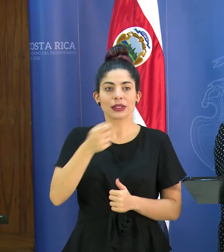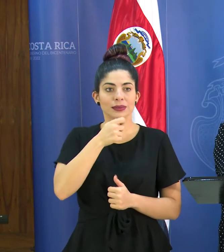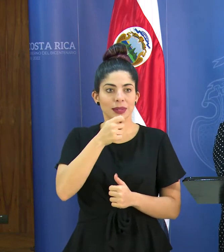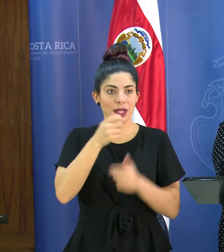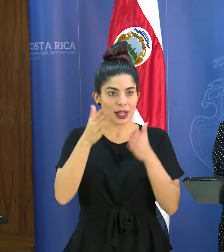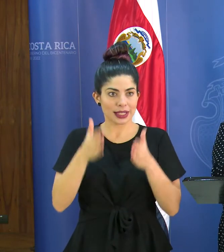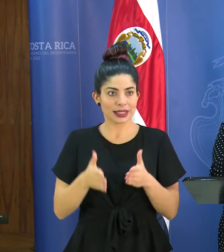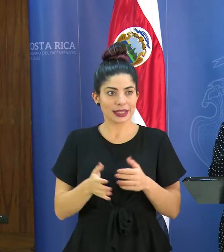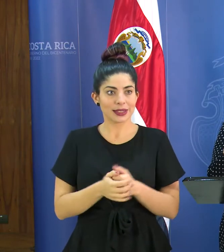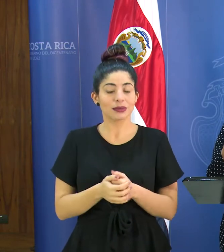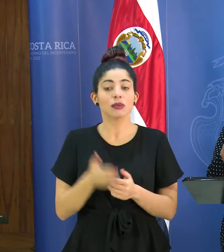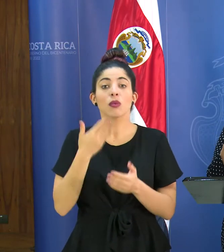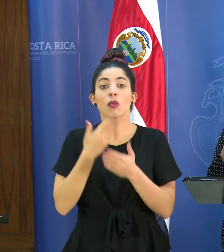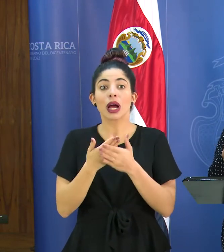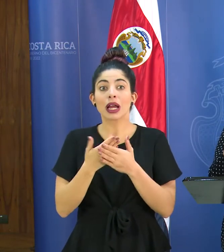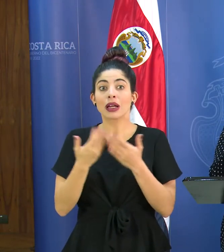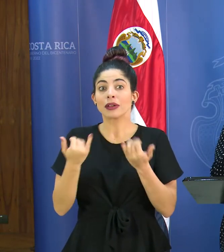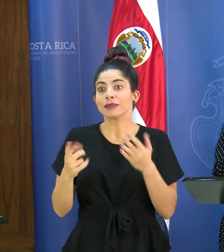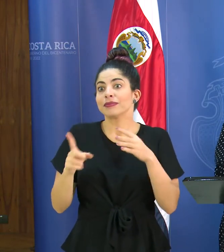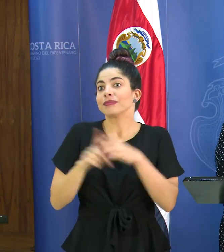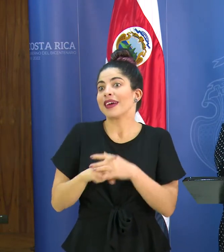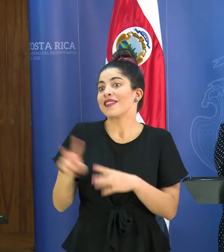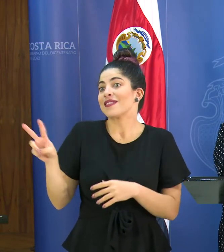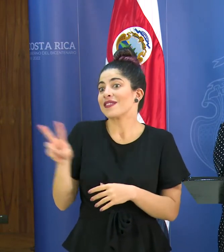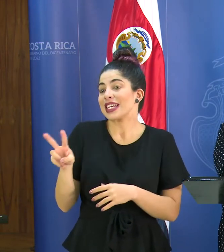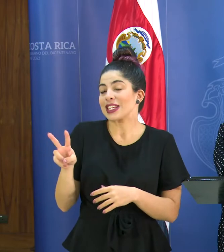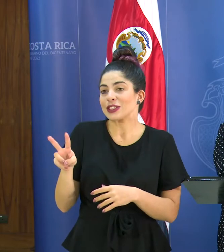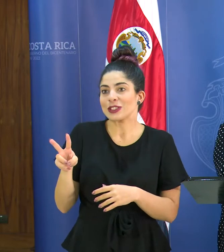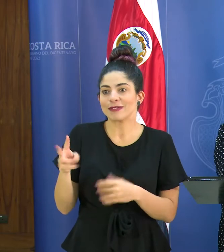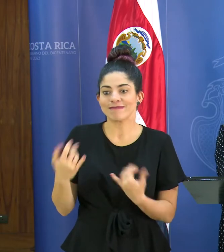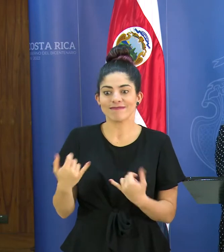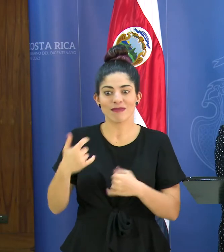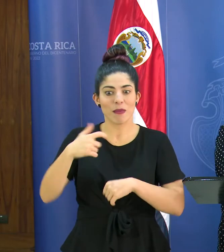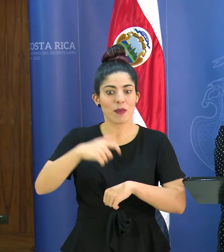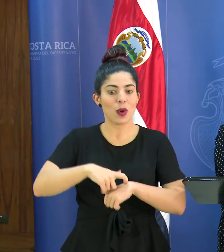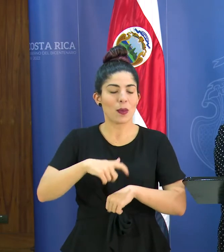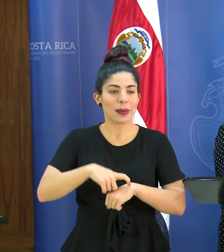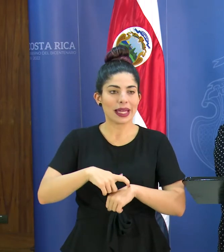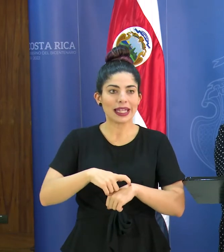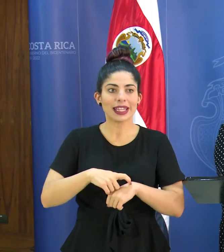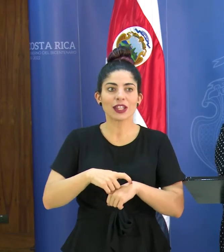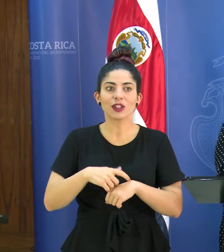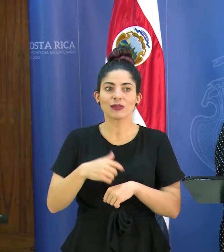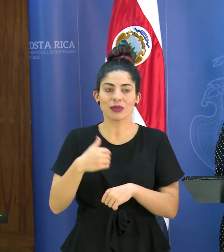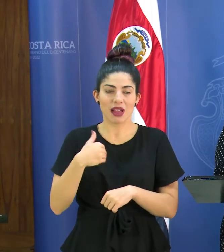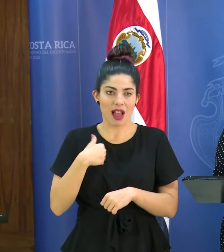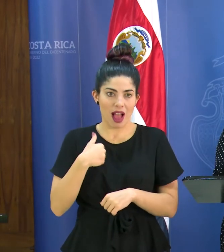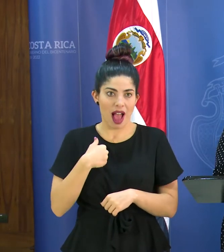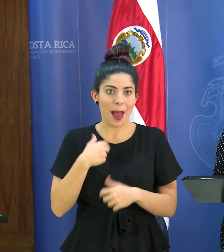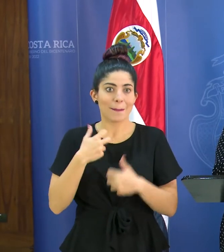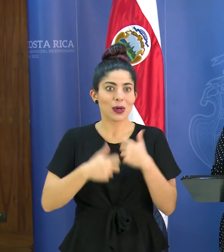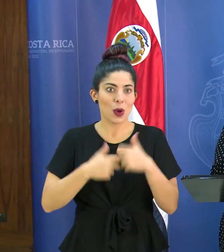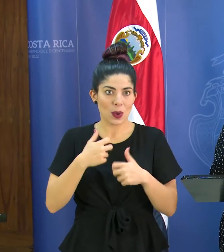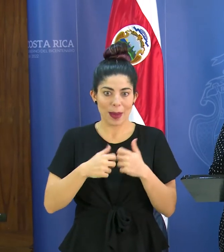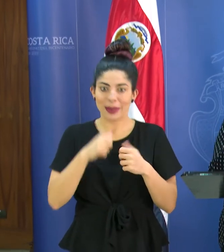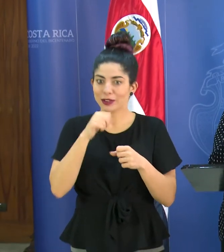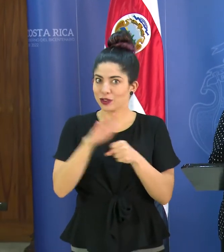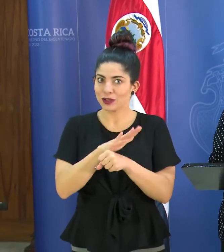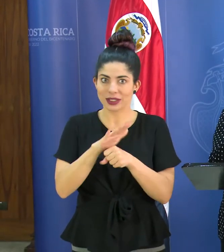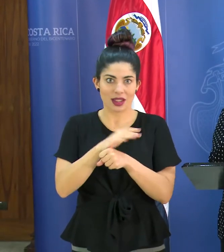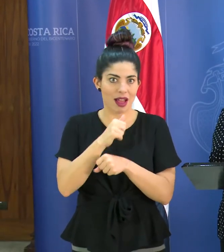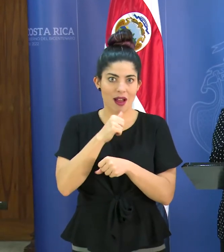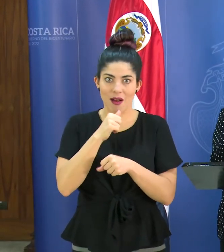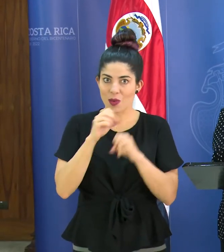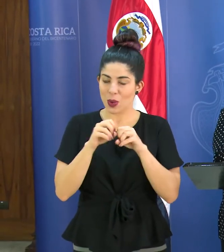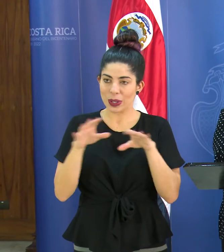prensa bueno se nos vino este virus exactamente en un momento en el cual tenemos problemas de abastecimiento de